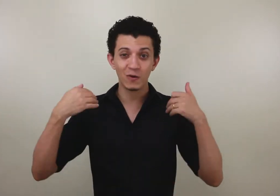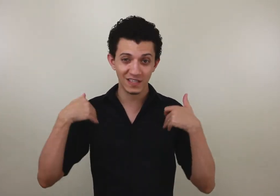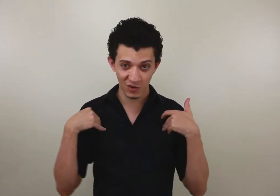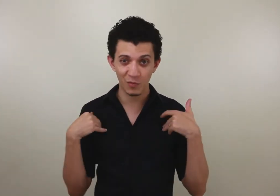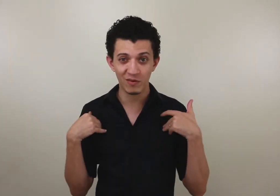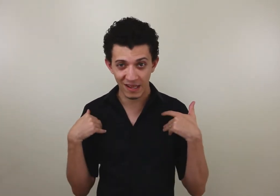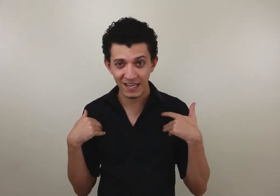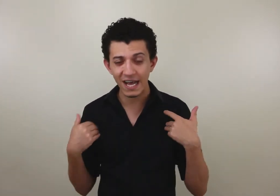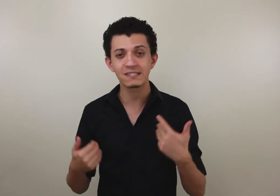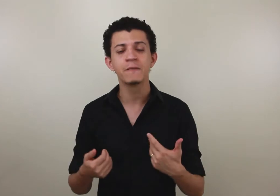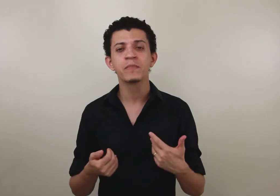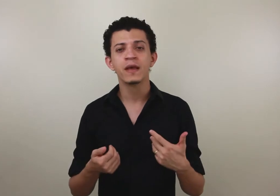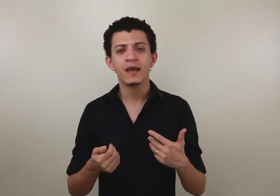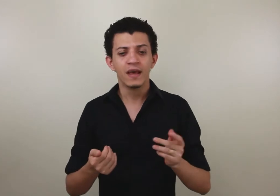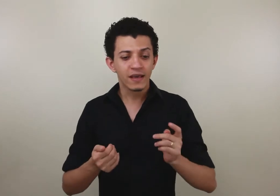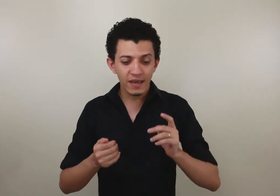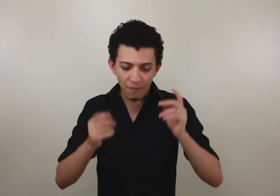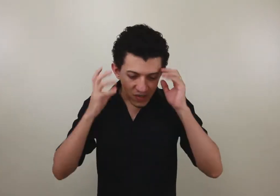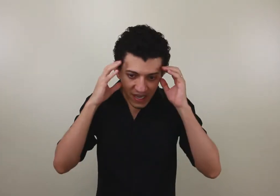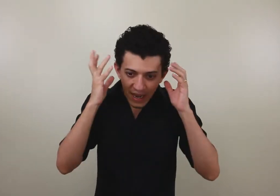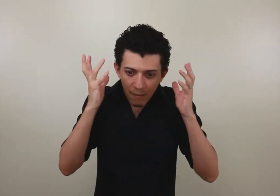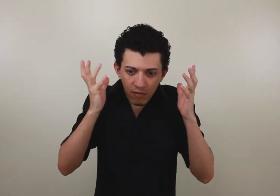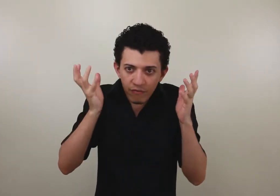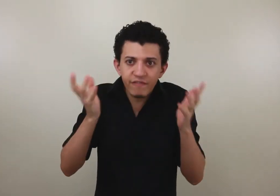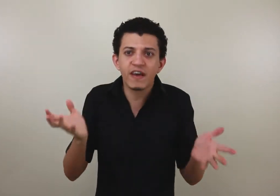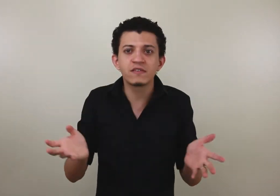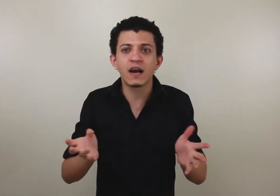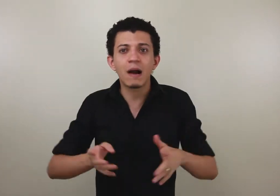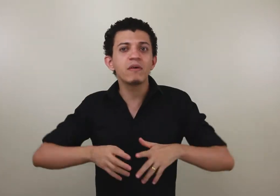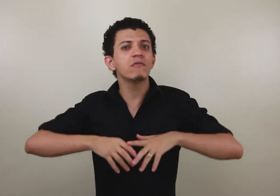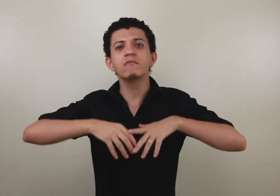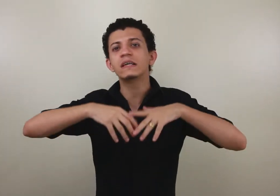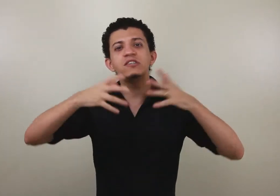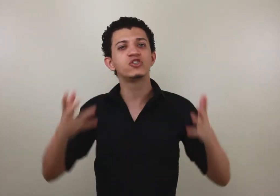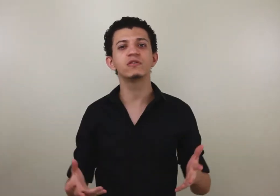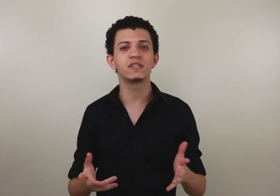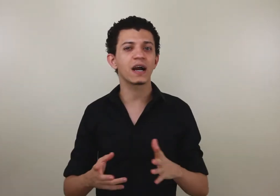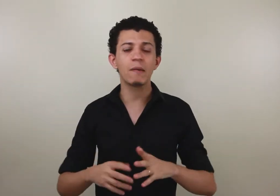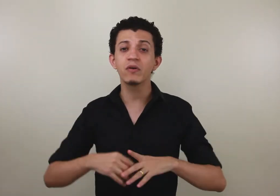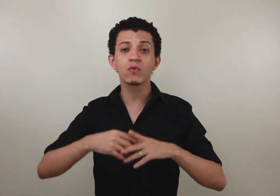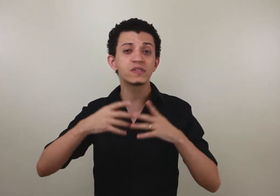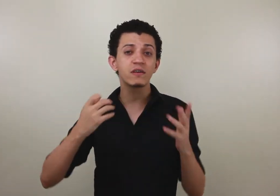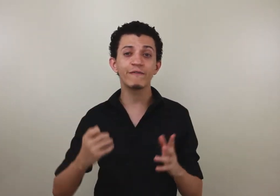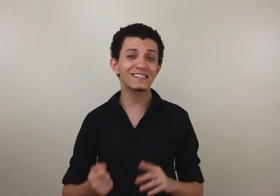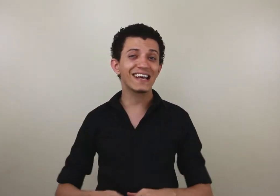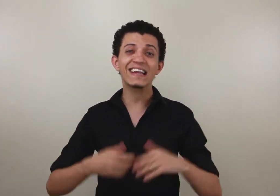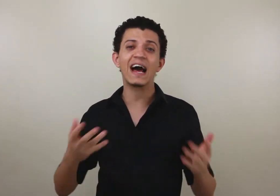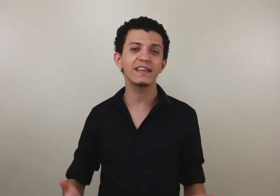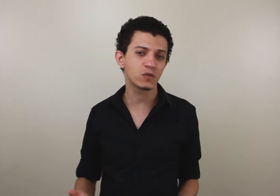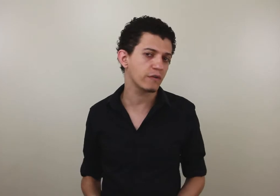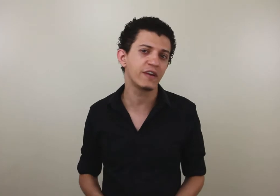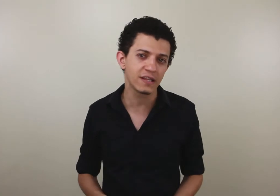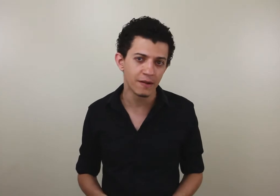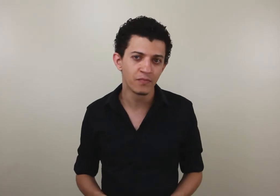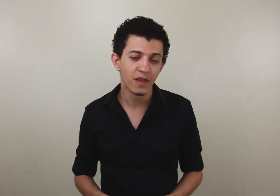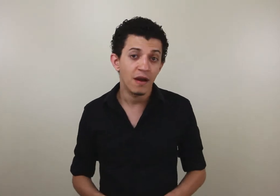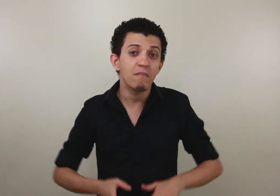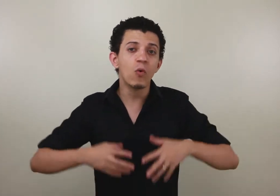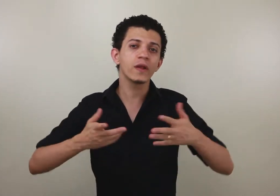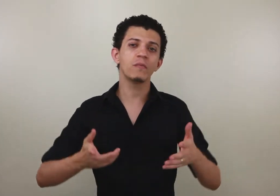aconteceu comigo lá atrás, que você acaba não vivendo, você acaba não existindo, você acaba não conseguindo fazer nada em sua vida, muito